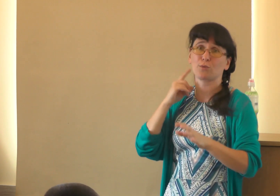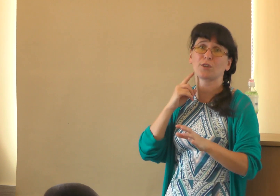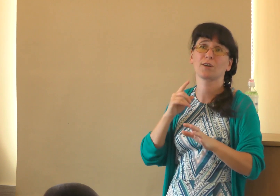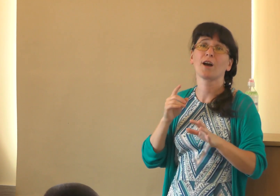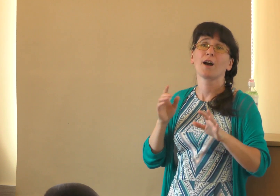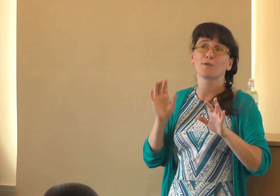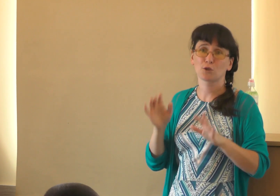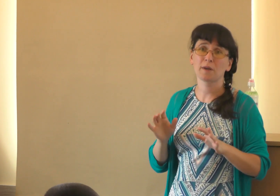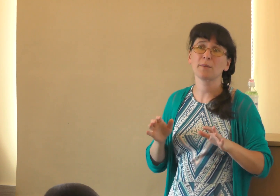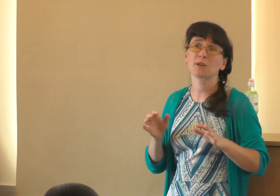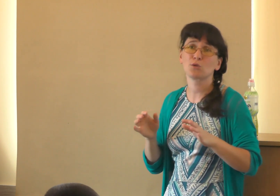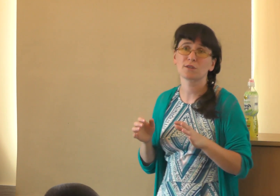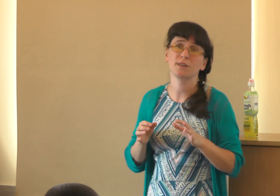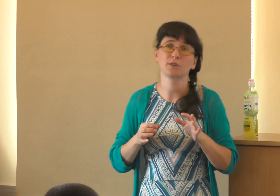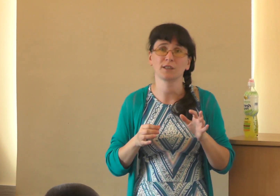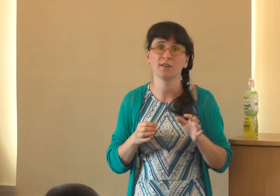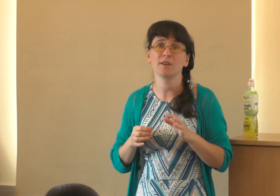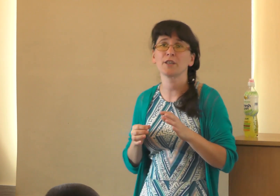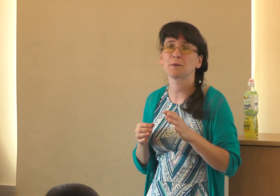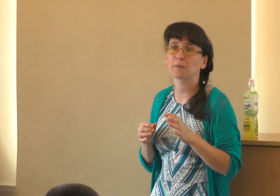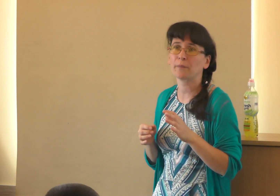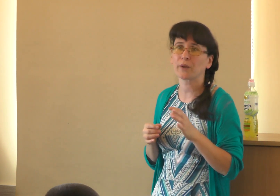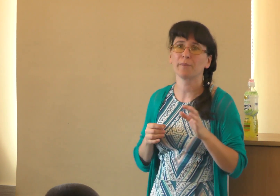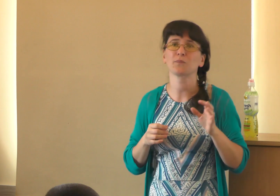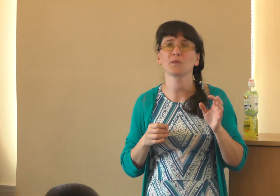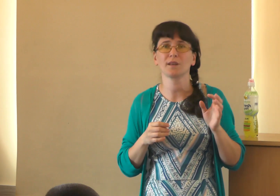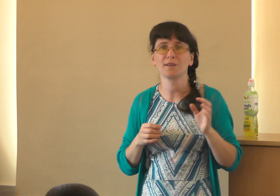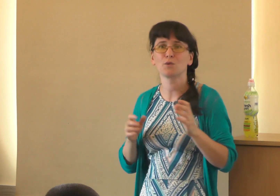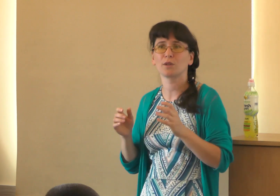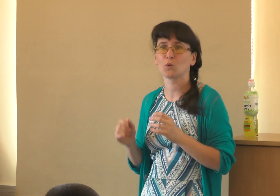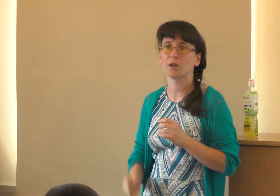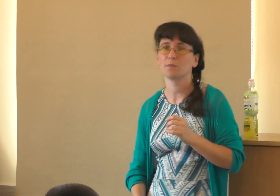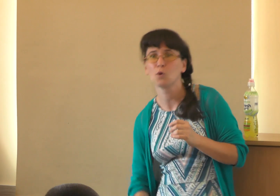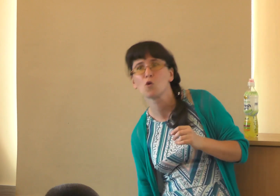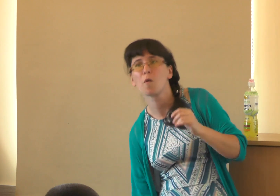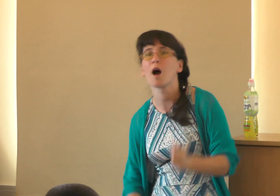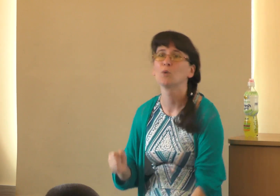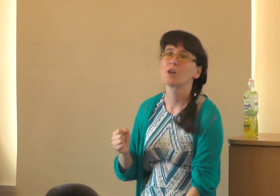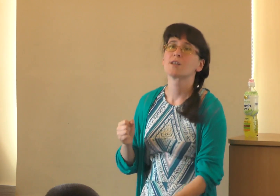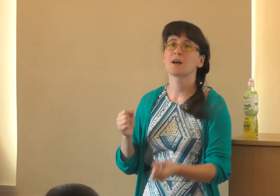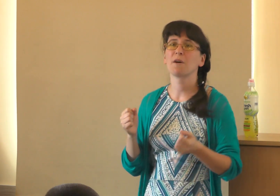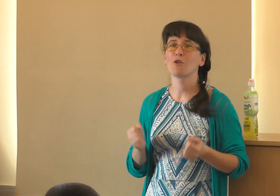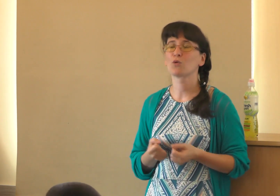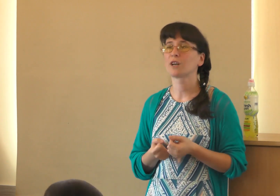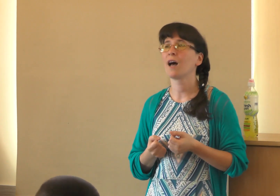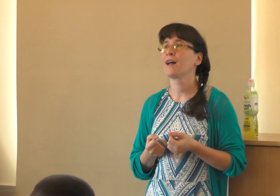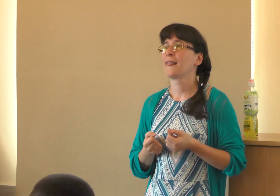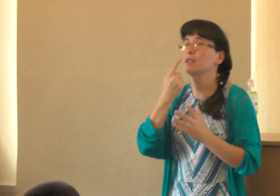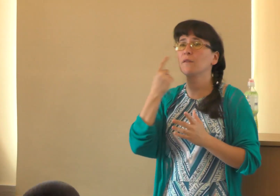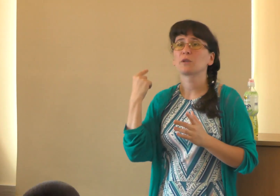глухих, вот, чтобы они прочувствовали вот такие вещи, много, много, и все такое, с самого утра. Я вот